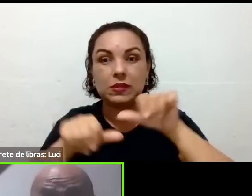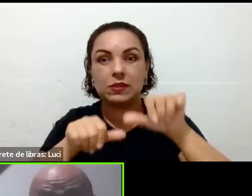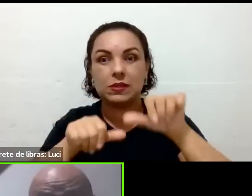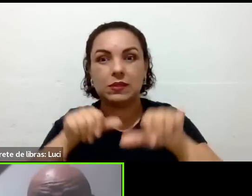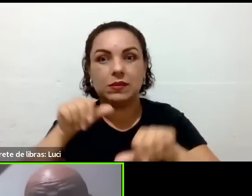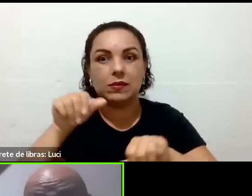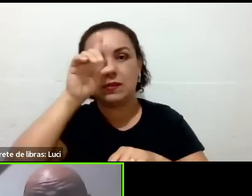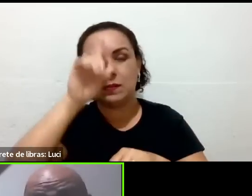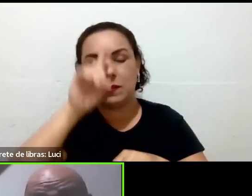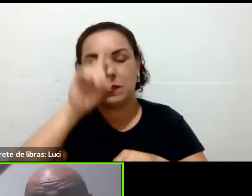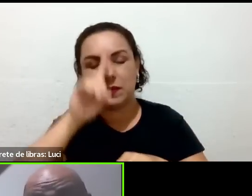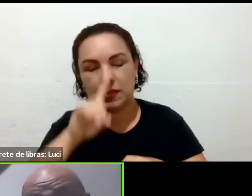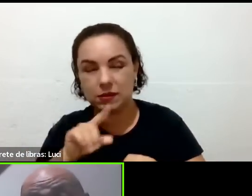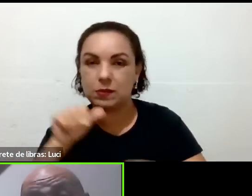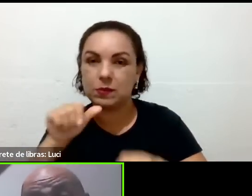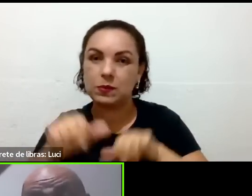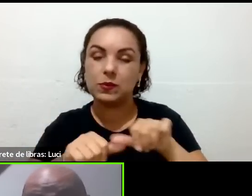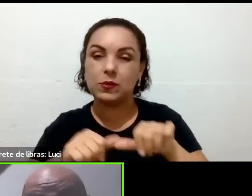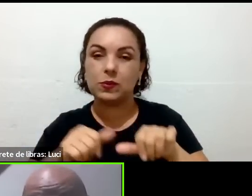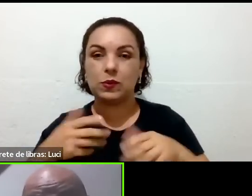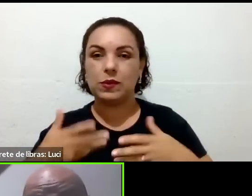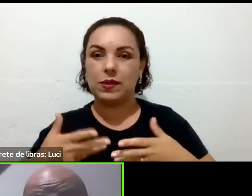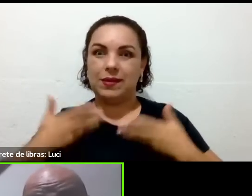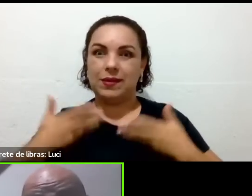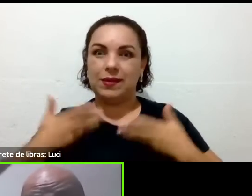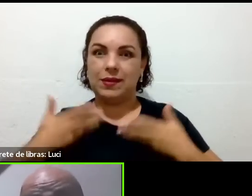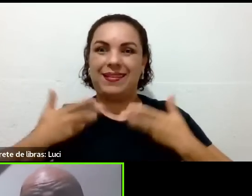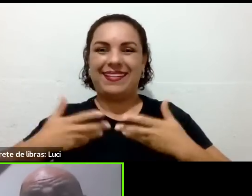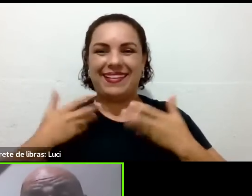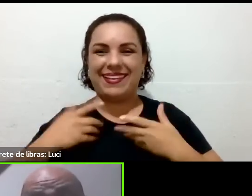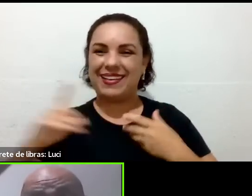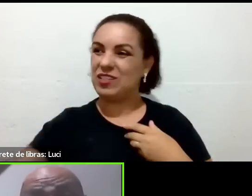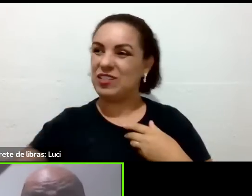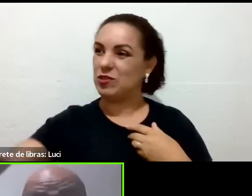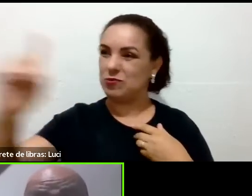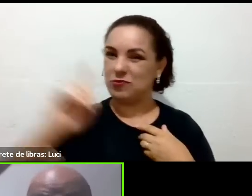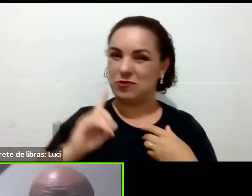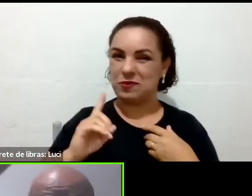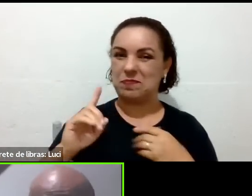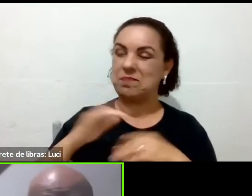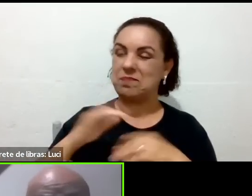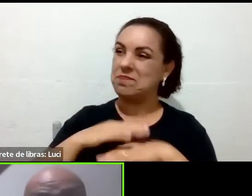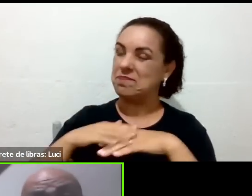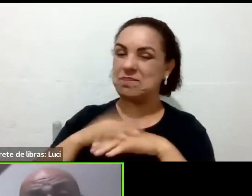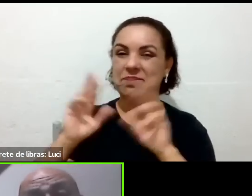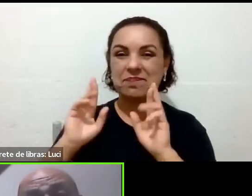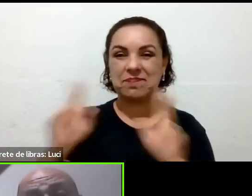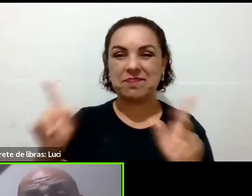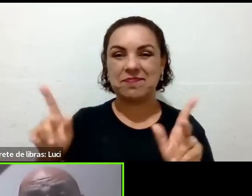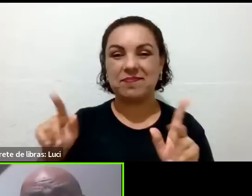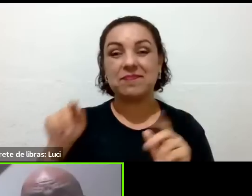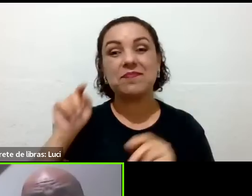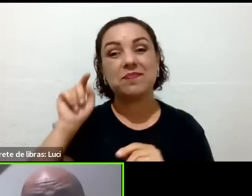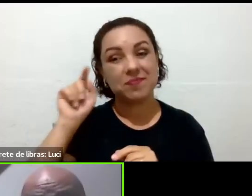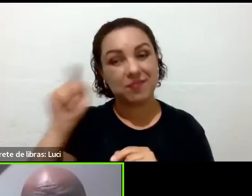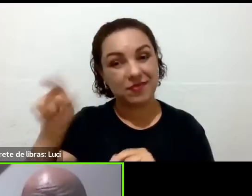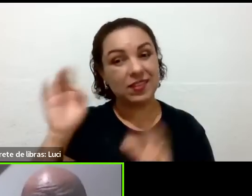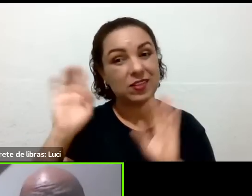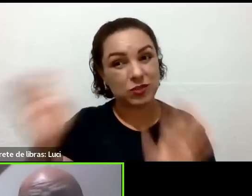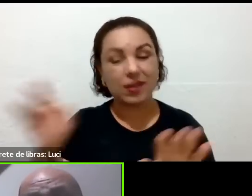ela chega a dar alegria pra gente, sabe? Então, ela veio, convidou-nos pra fazer parte desse